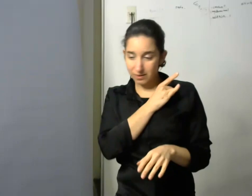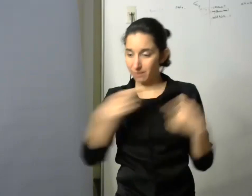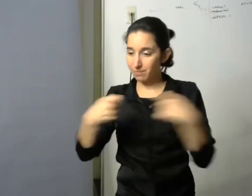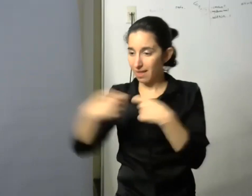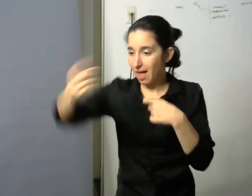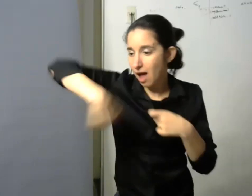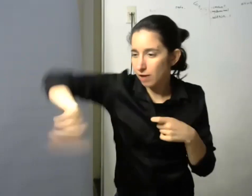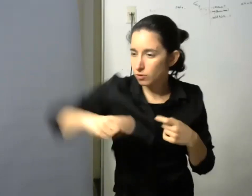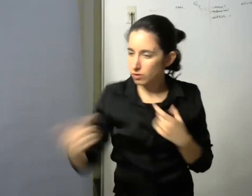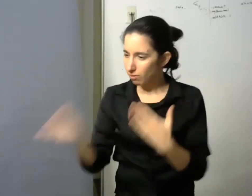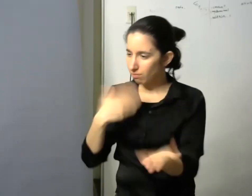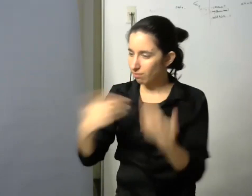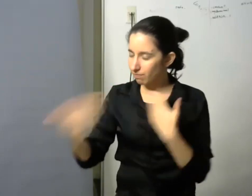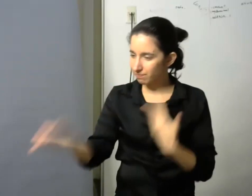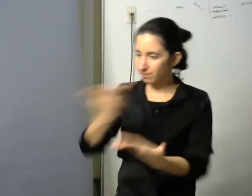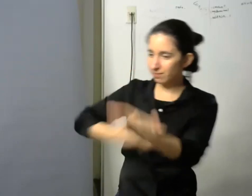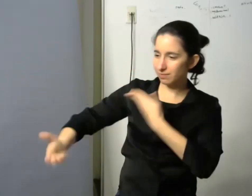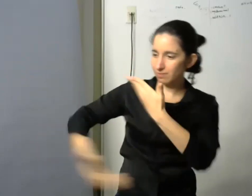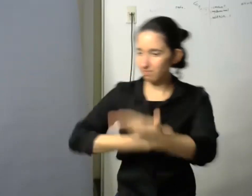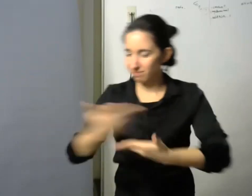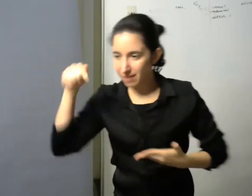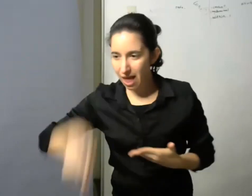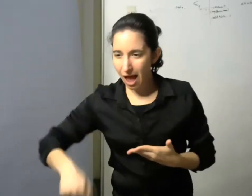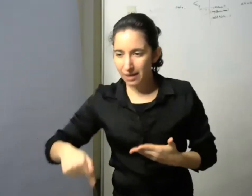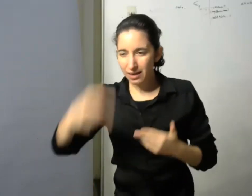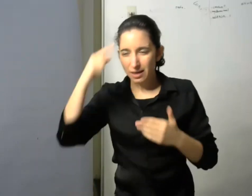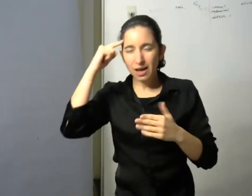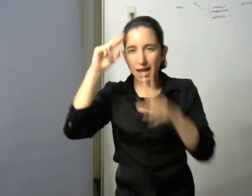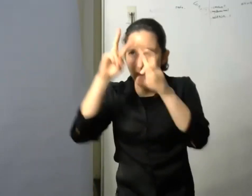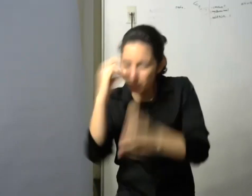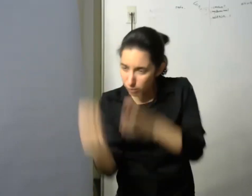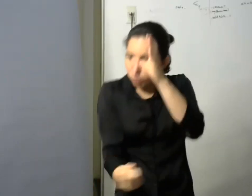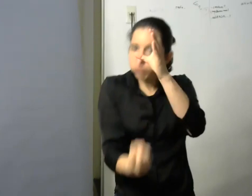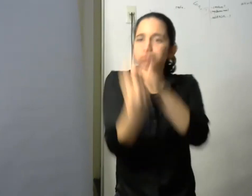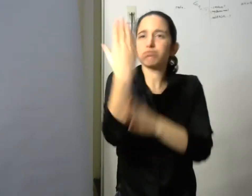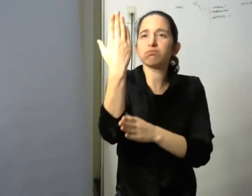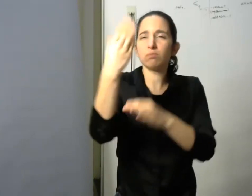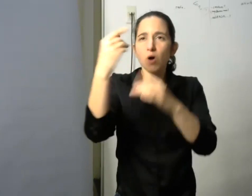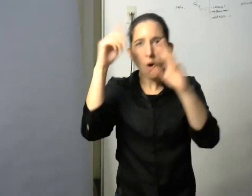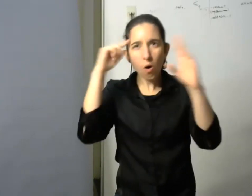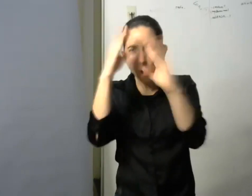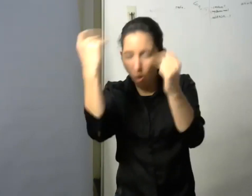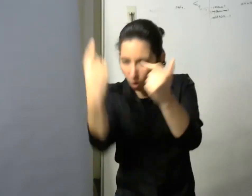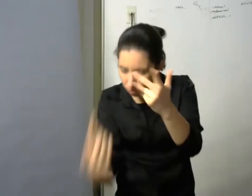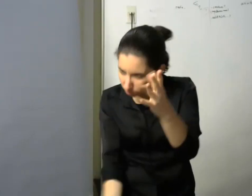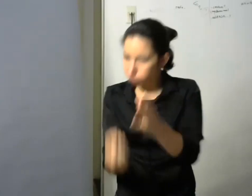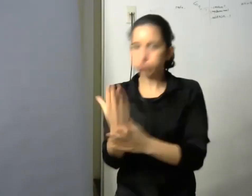y conocimiento que también les pertenece a esos sectores y pertenece también a las organizaciones de la sociedad civil y esta